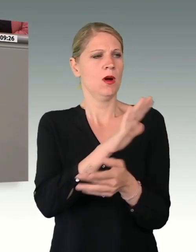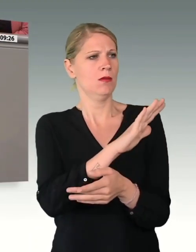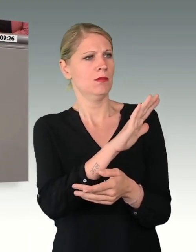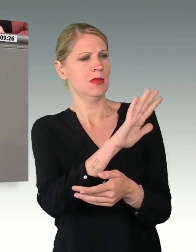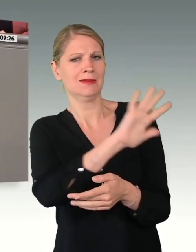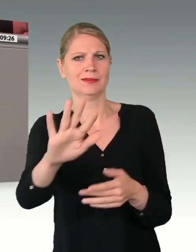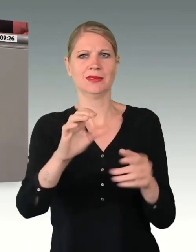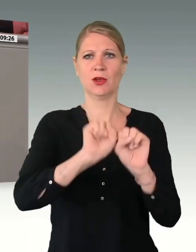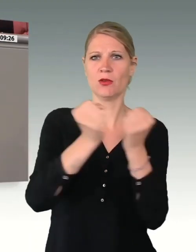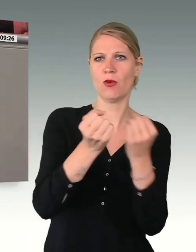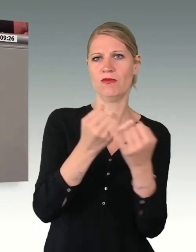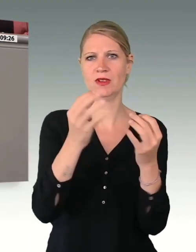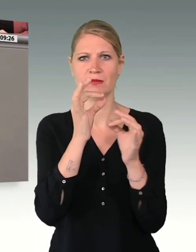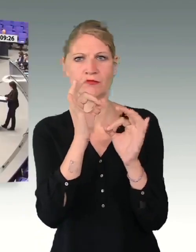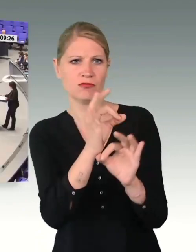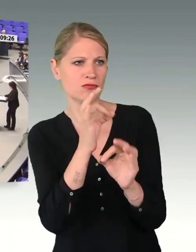eine soziale Dimension.